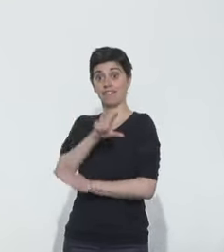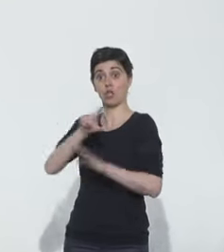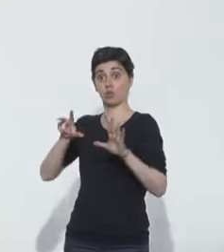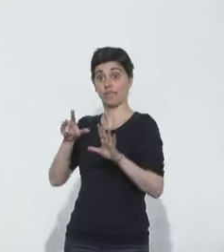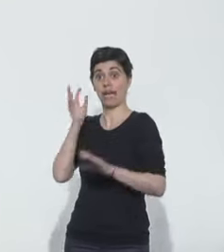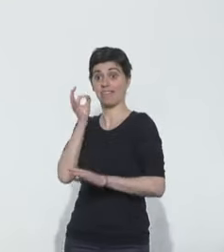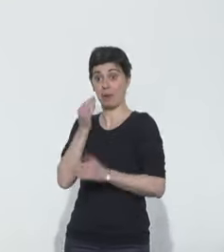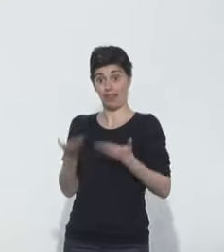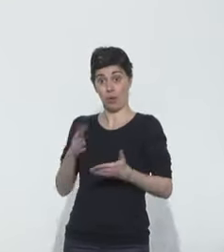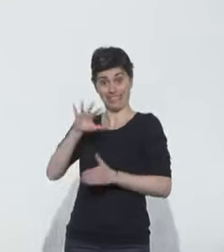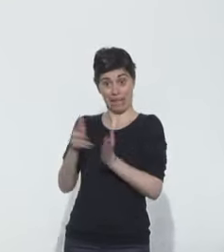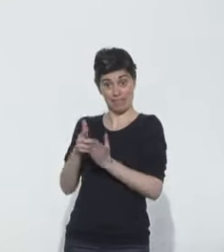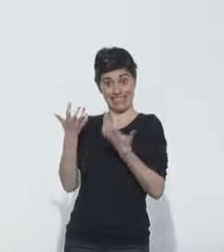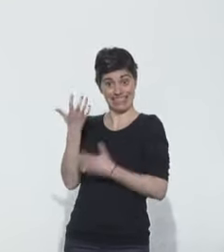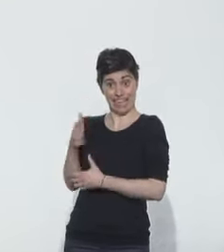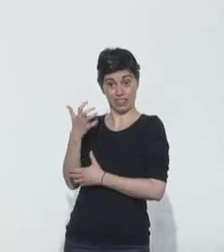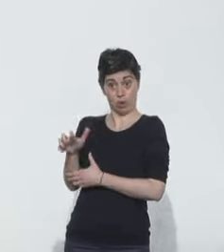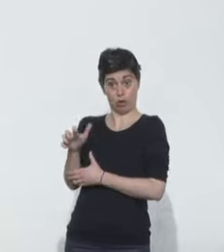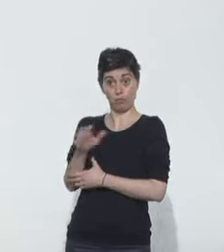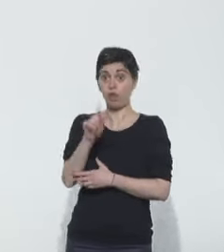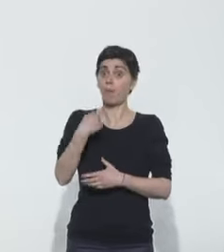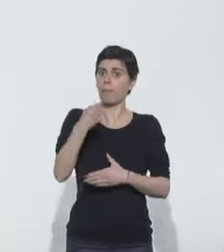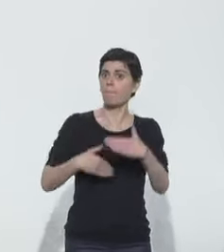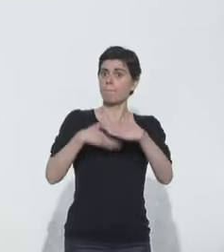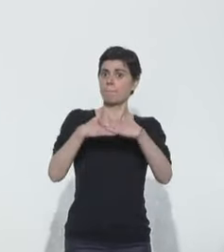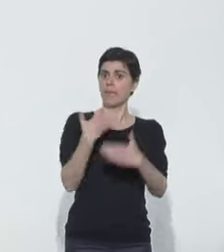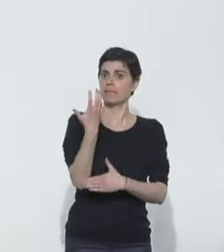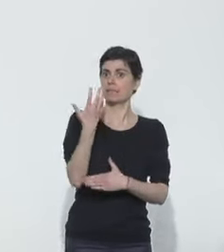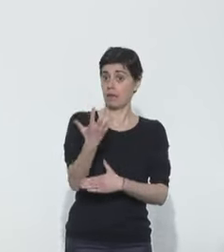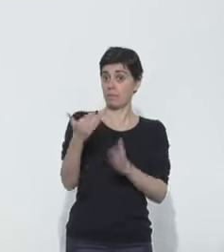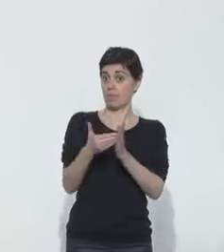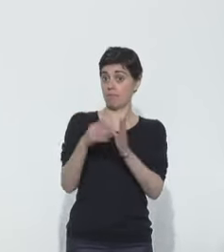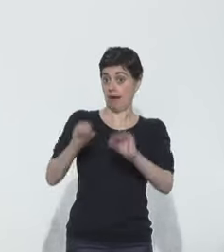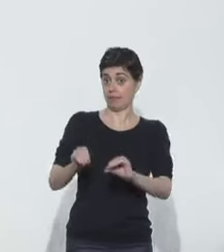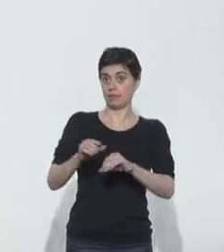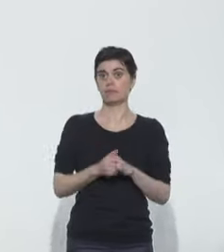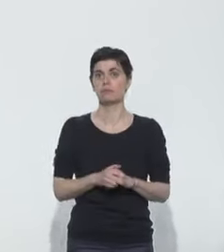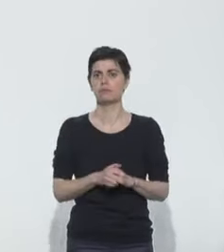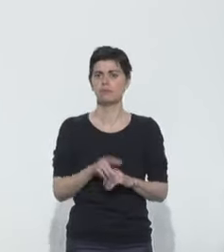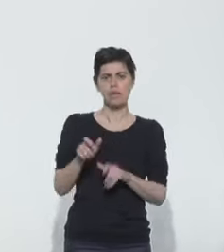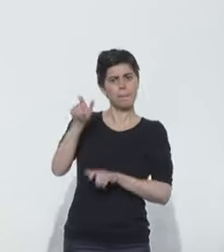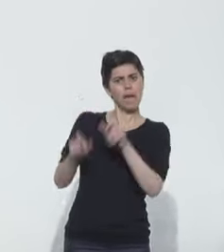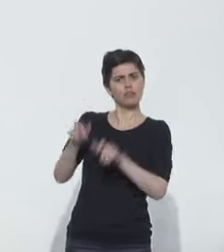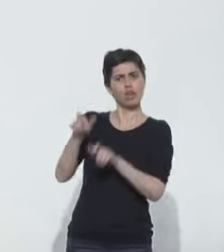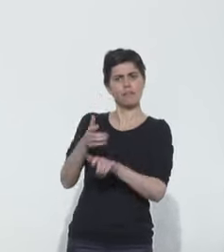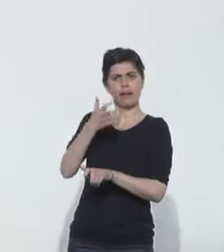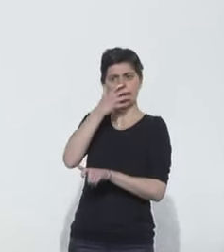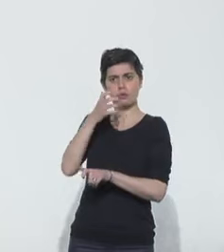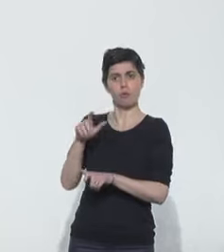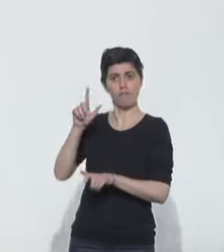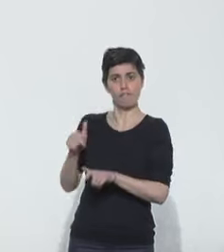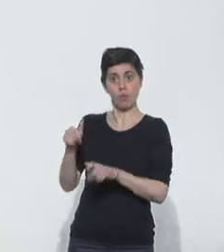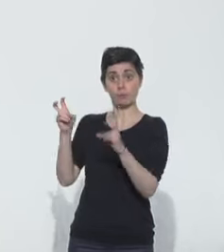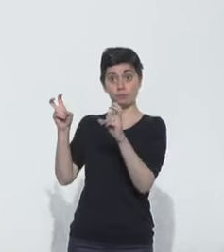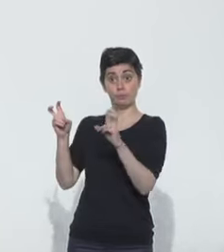de 5 500, alors que les capacités initiales étaient d'environ 5 000 places. A combien de personnes en réanimation faudra-t-il que l'on soit